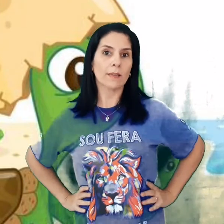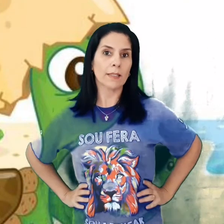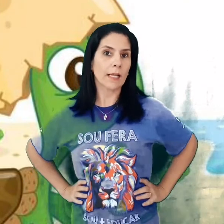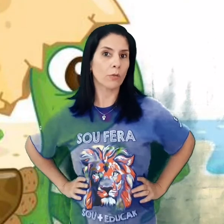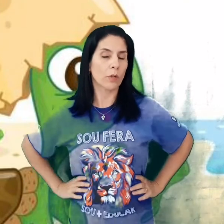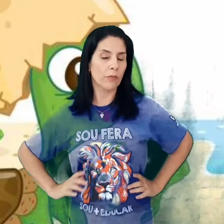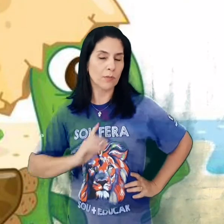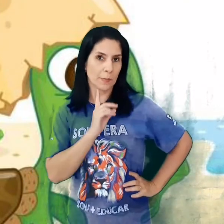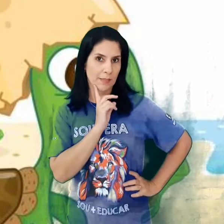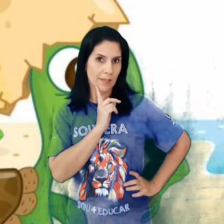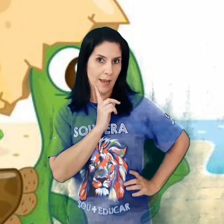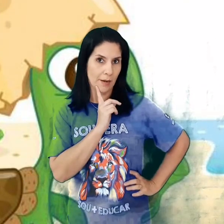tartaruga, vamos pensar?